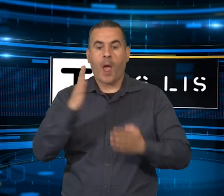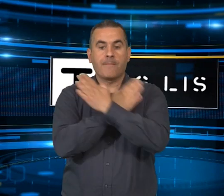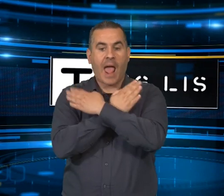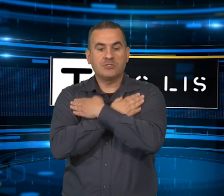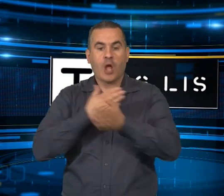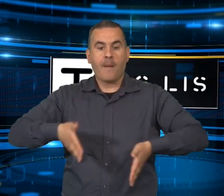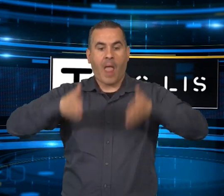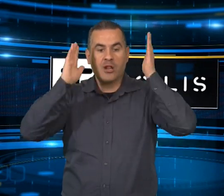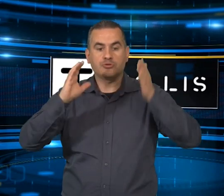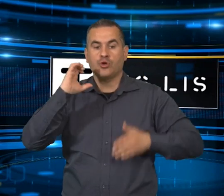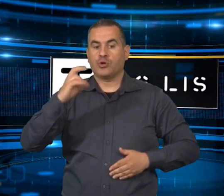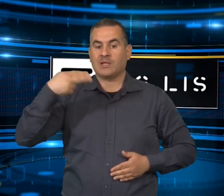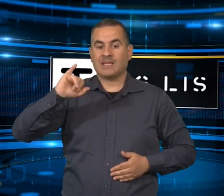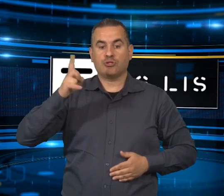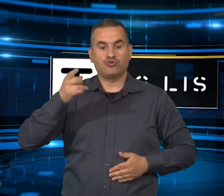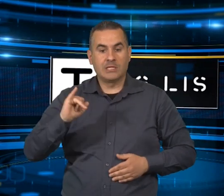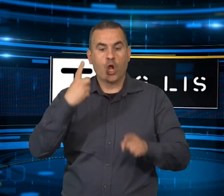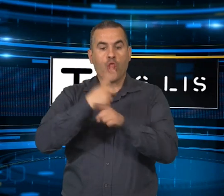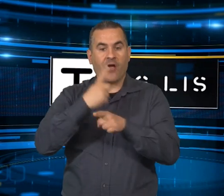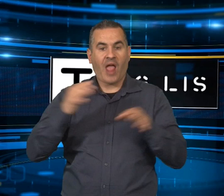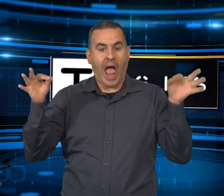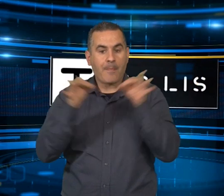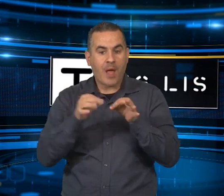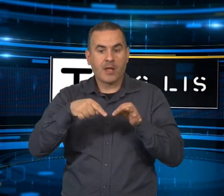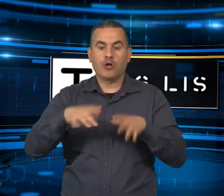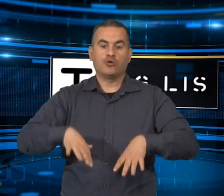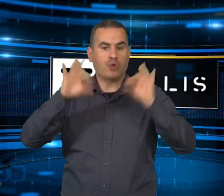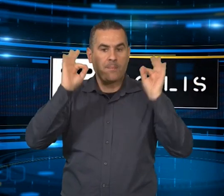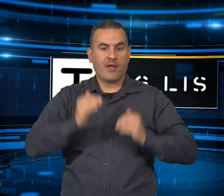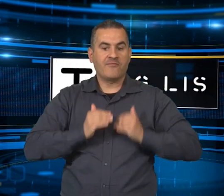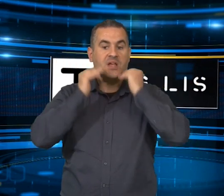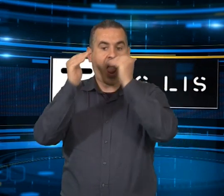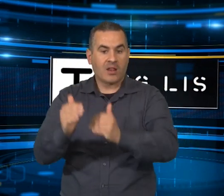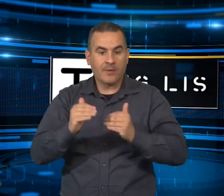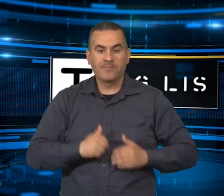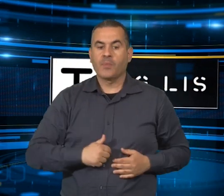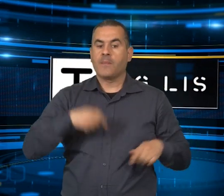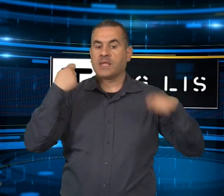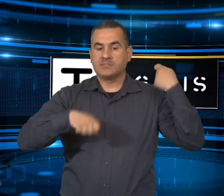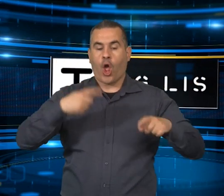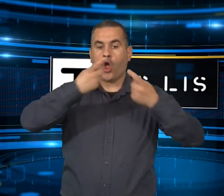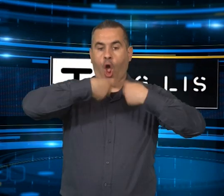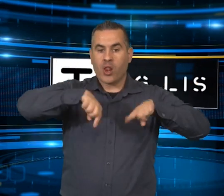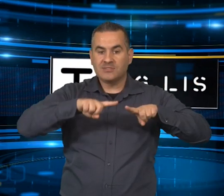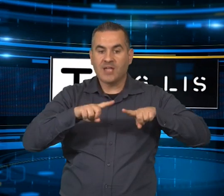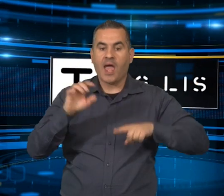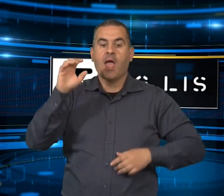sito di Sosenatos, quale sede dell'ambizioso progetto scientifico europeo. La Premier è stata di parola. Oggi è stata